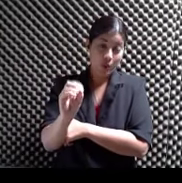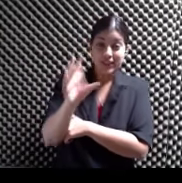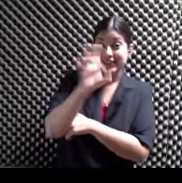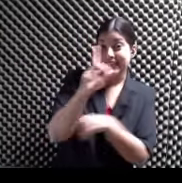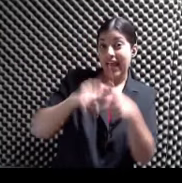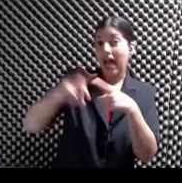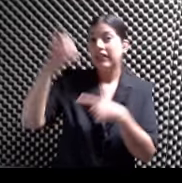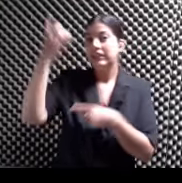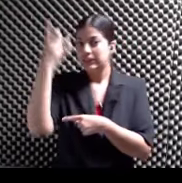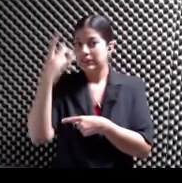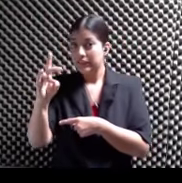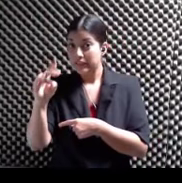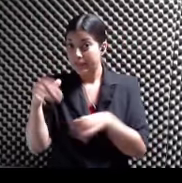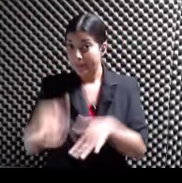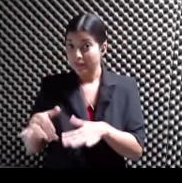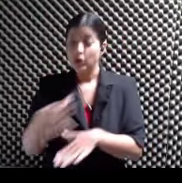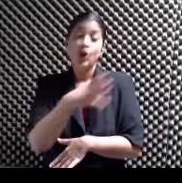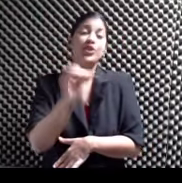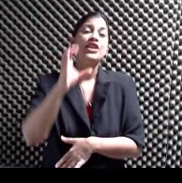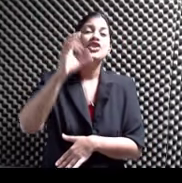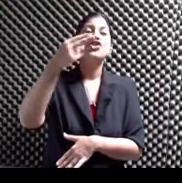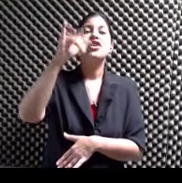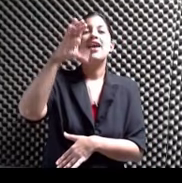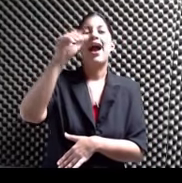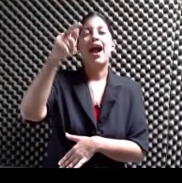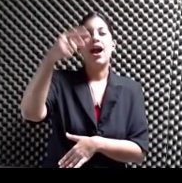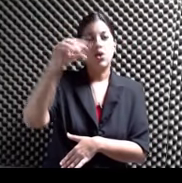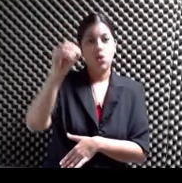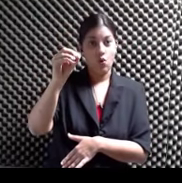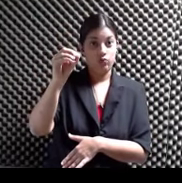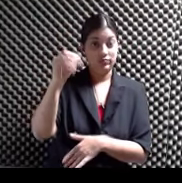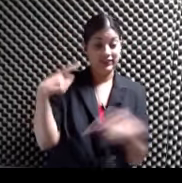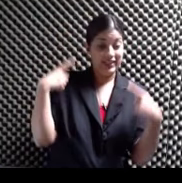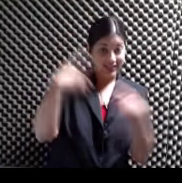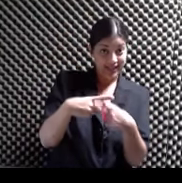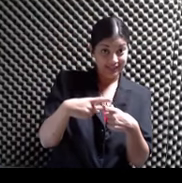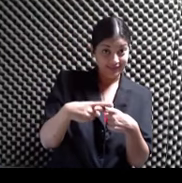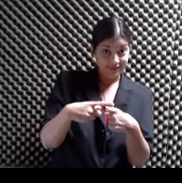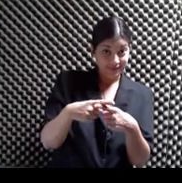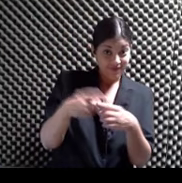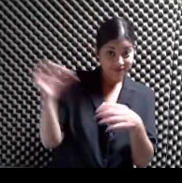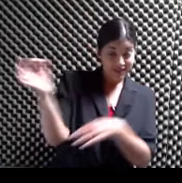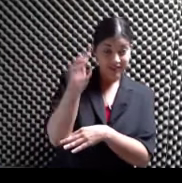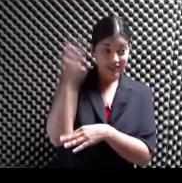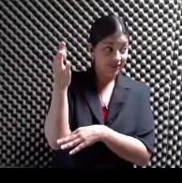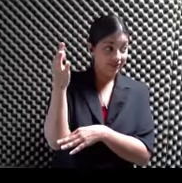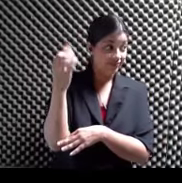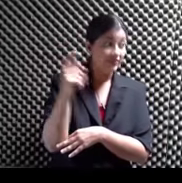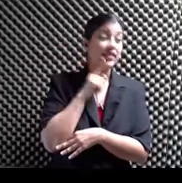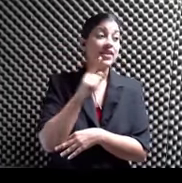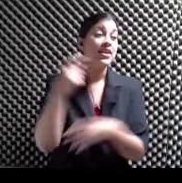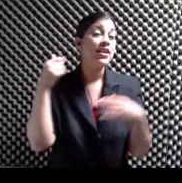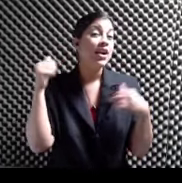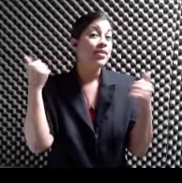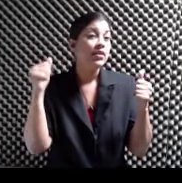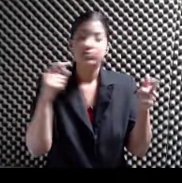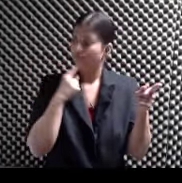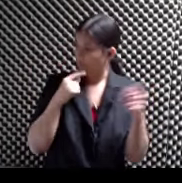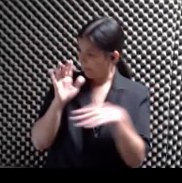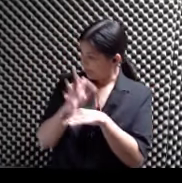marzo Y en Chicago Latino Film Festival Del 11 al 25 de abril Esa película todavía está dando bandazos por ahí Y parece